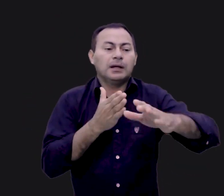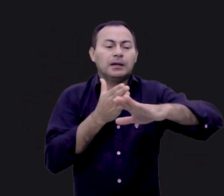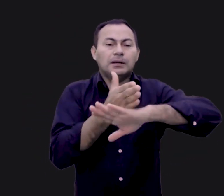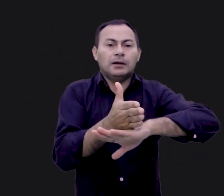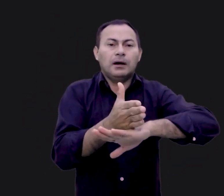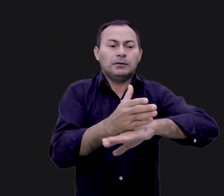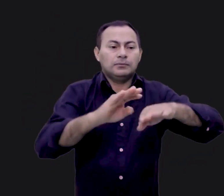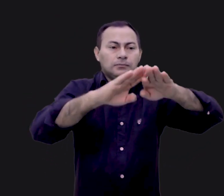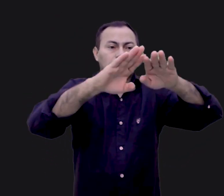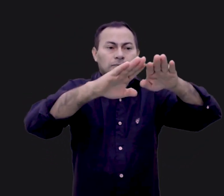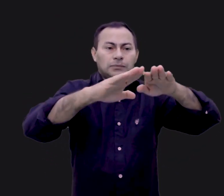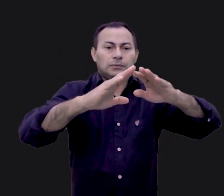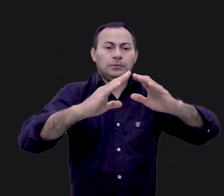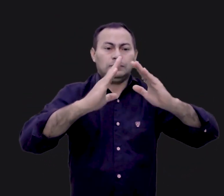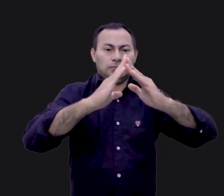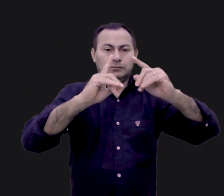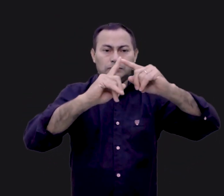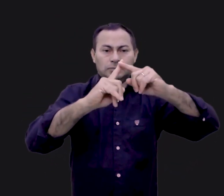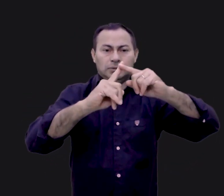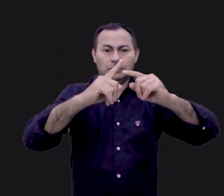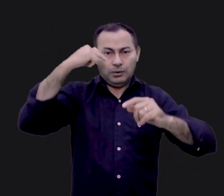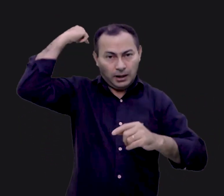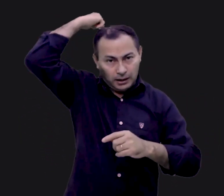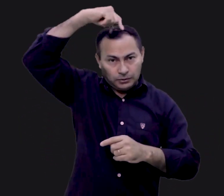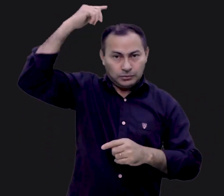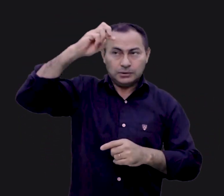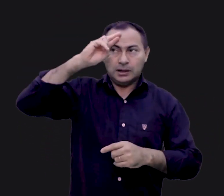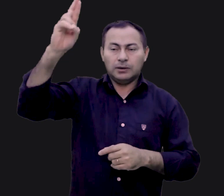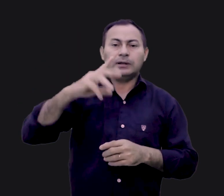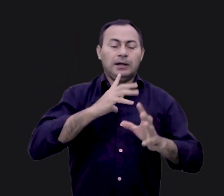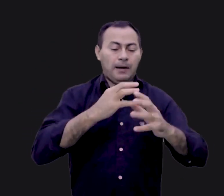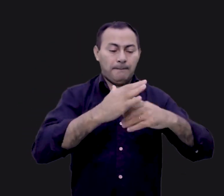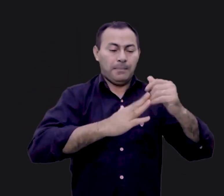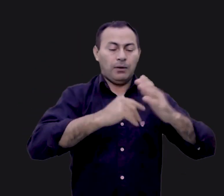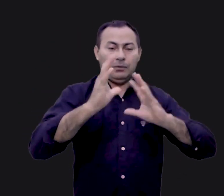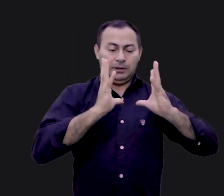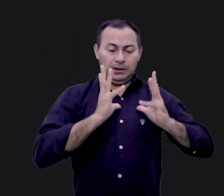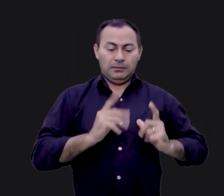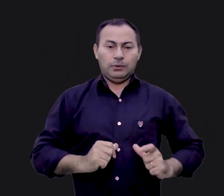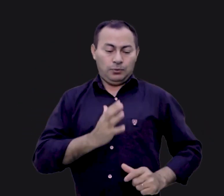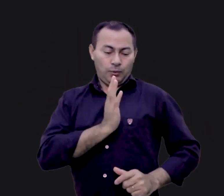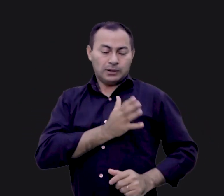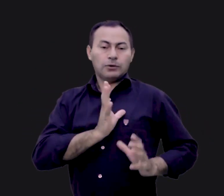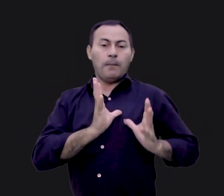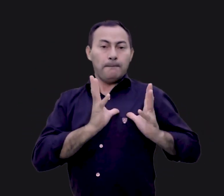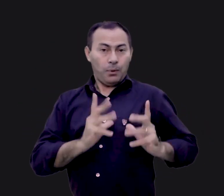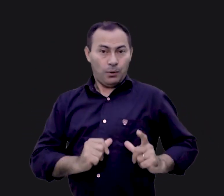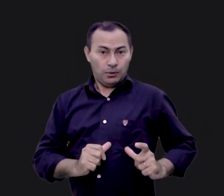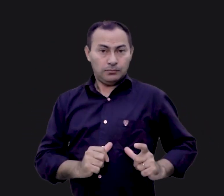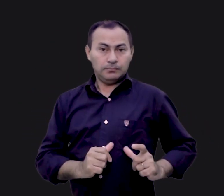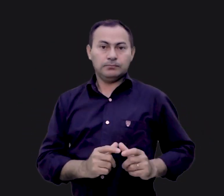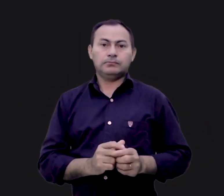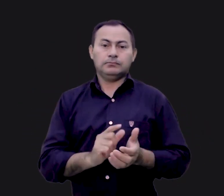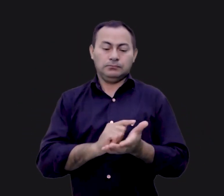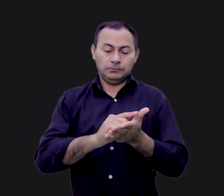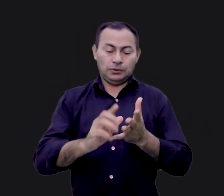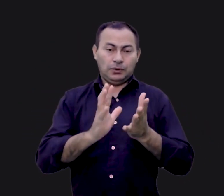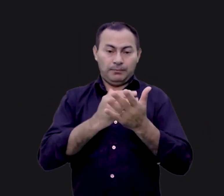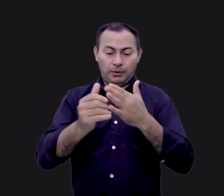entrará no santuário do Senhor? Quem tem as mãos limpas e um coração puro? Comunhão com Deus.